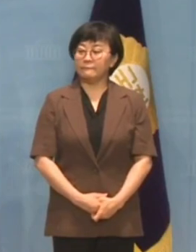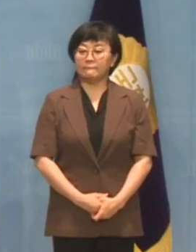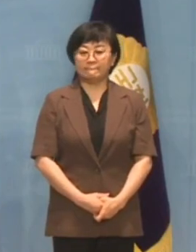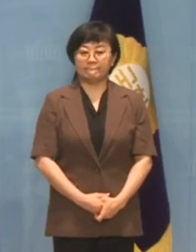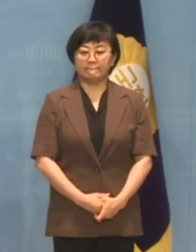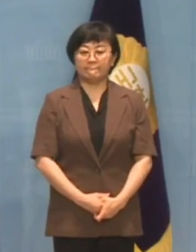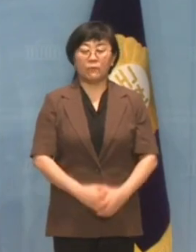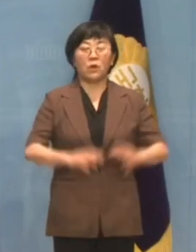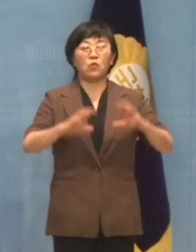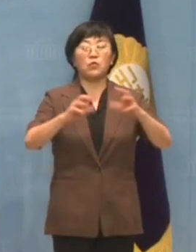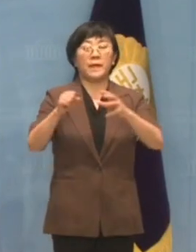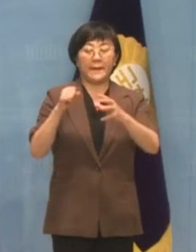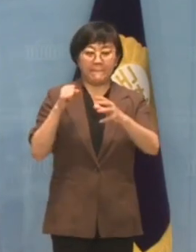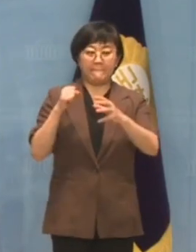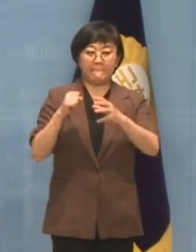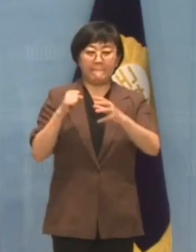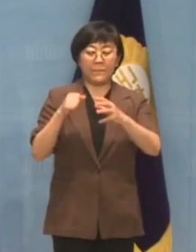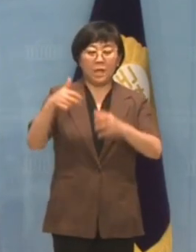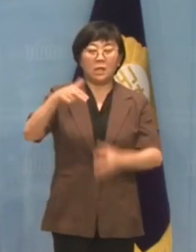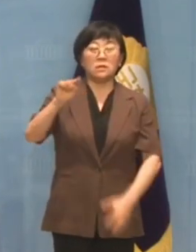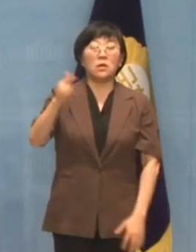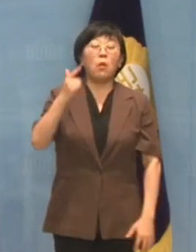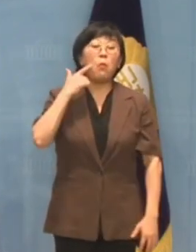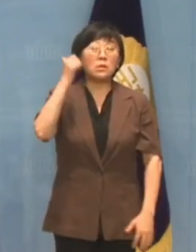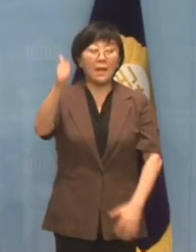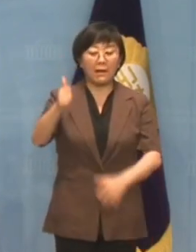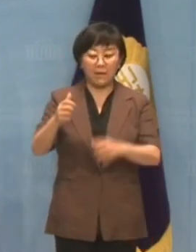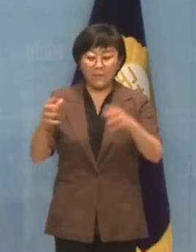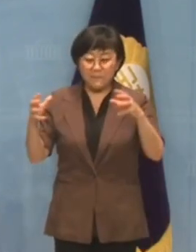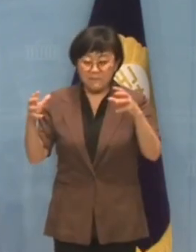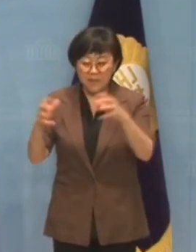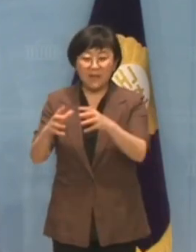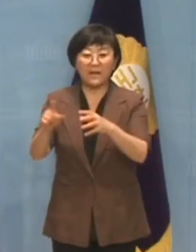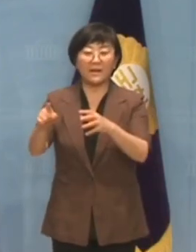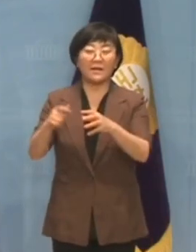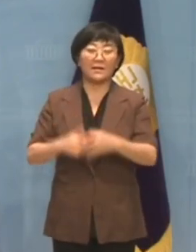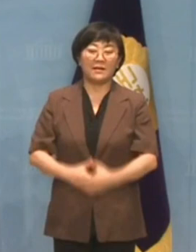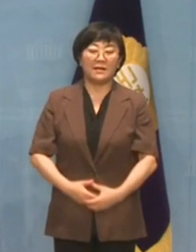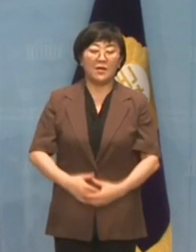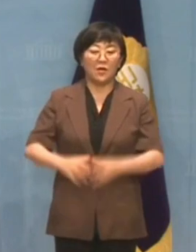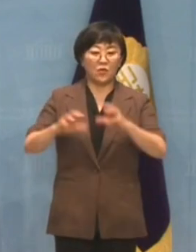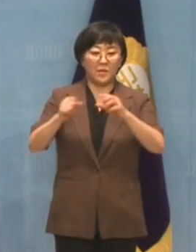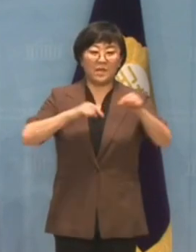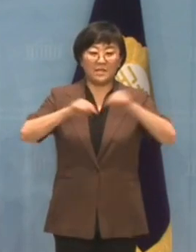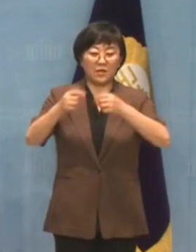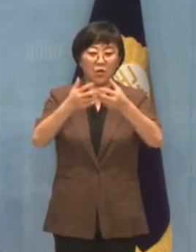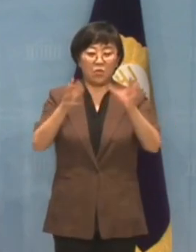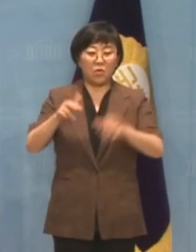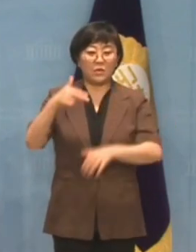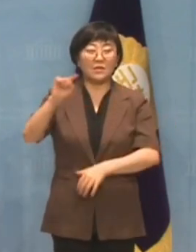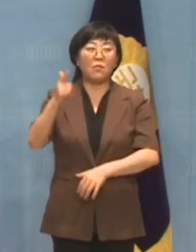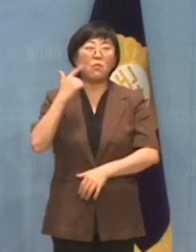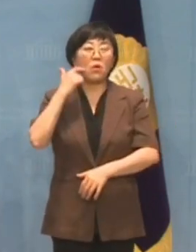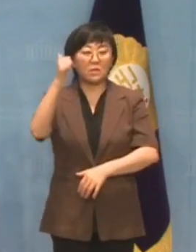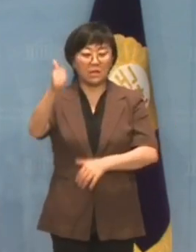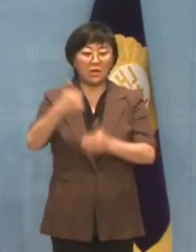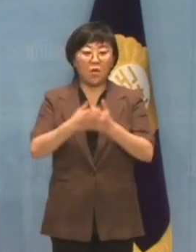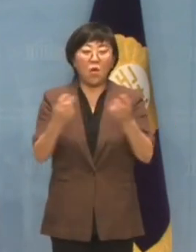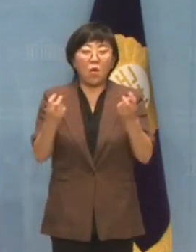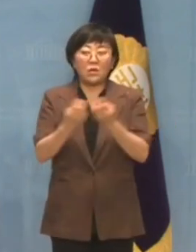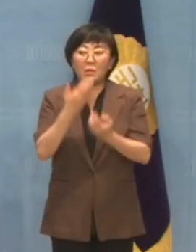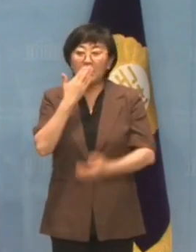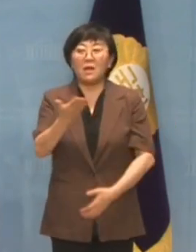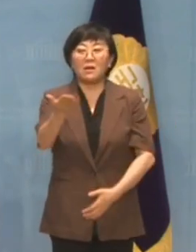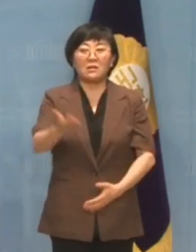국민의힘은 전광훈 목사와 한통속입니다. 국민의힘 지도부는 전광훈 목사를 어떻게 할